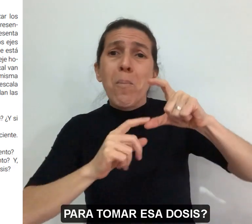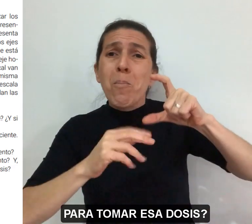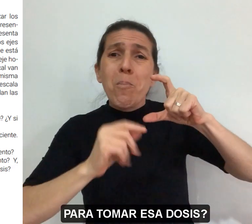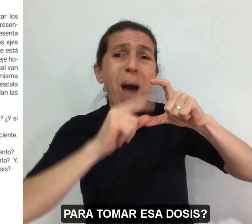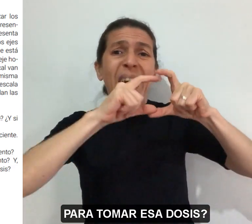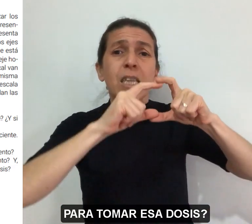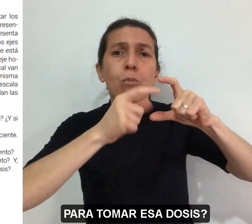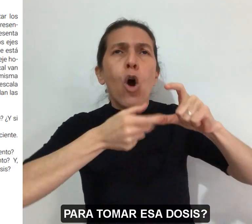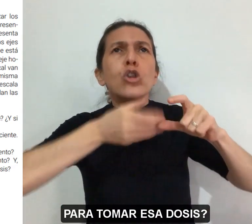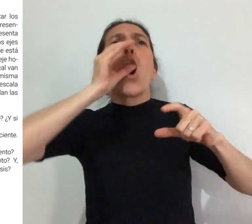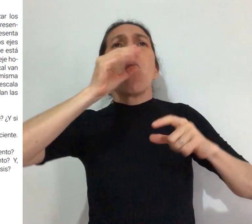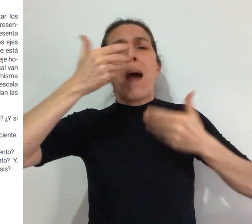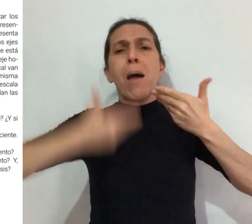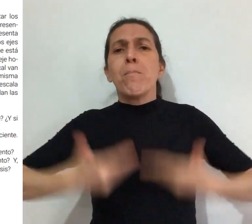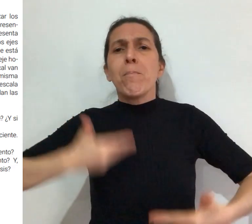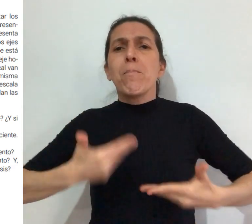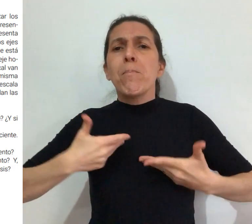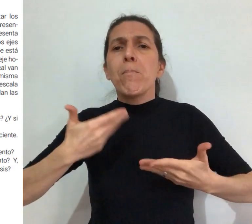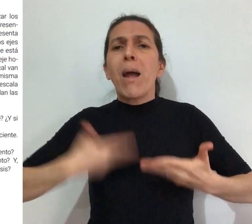esa dosis?